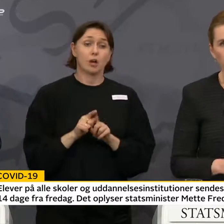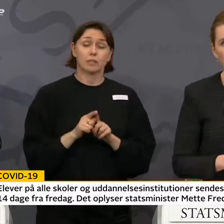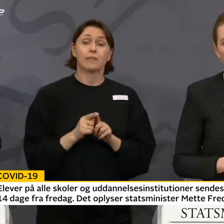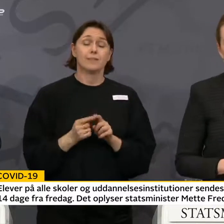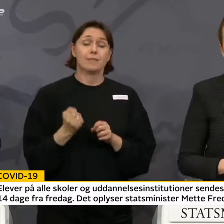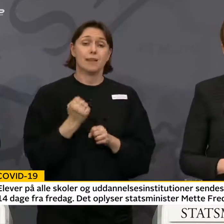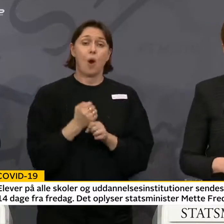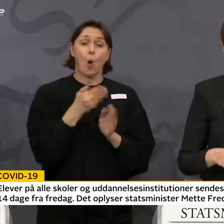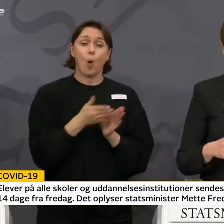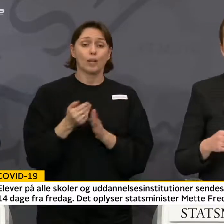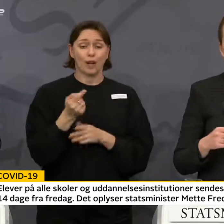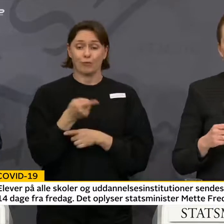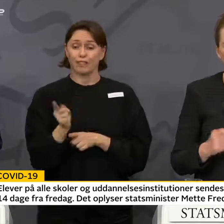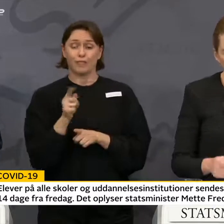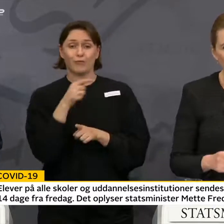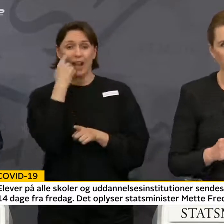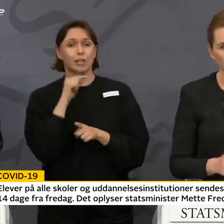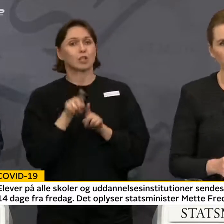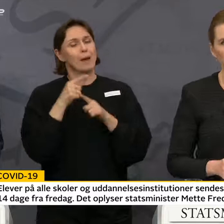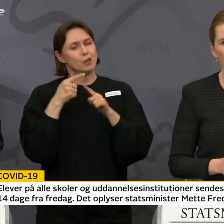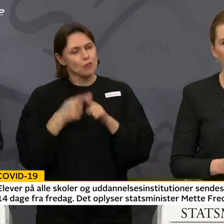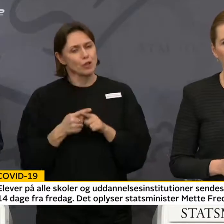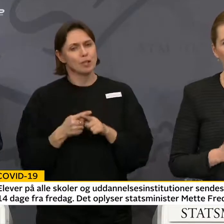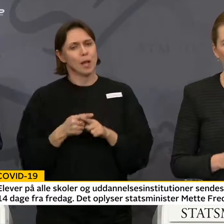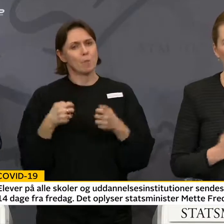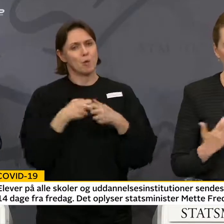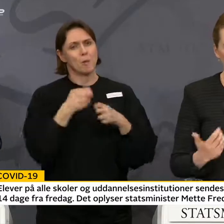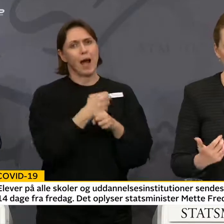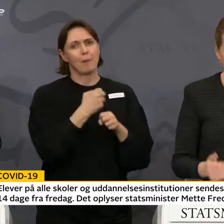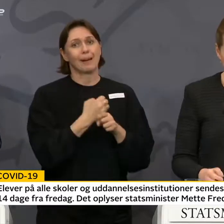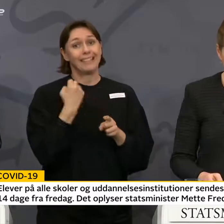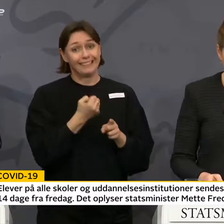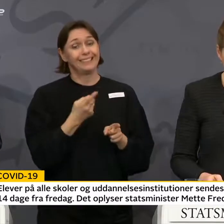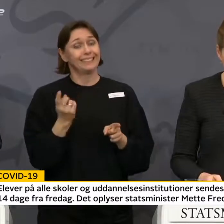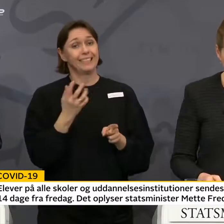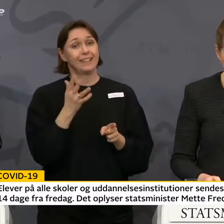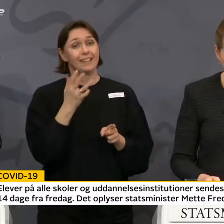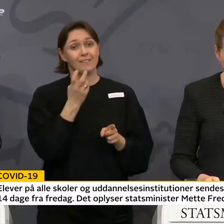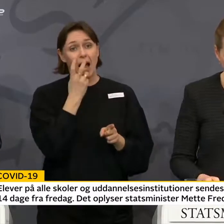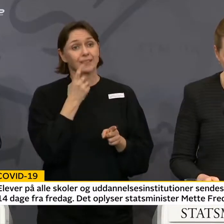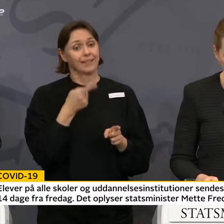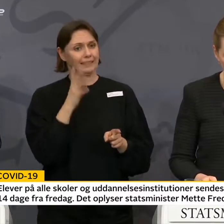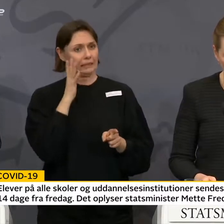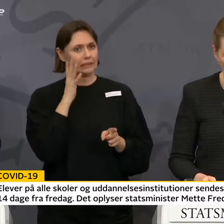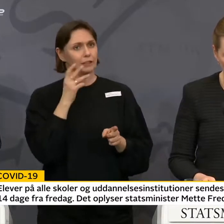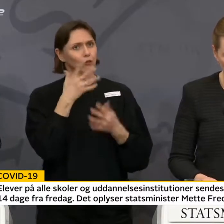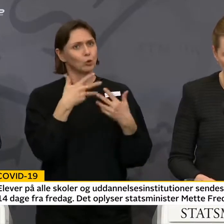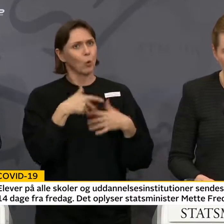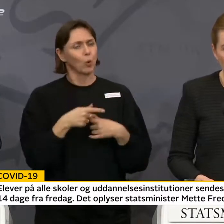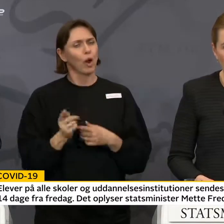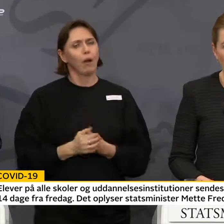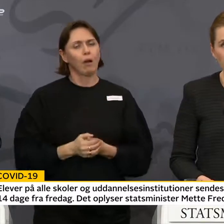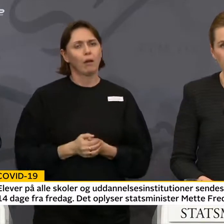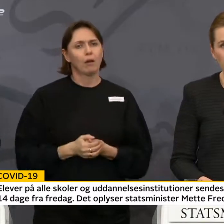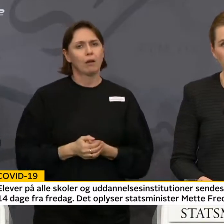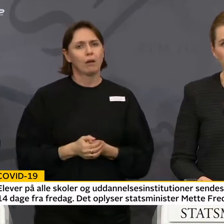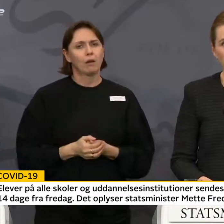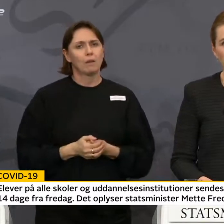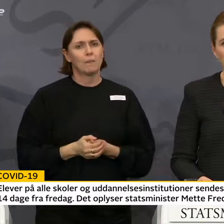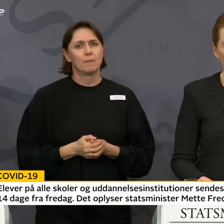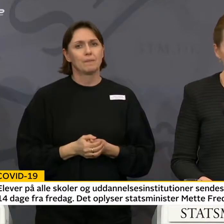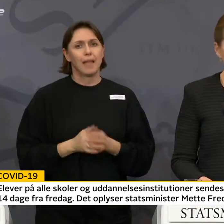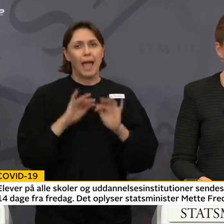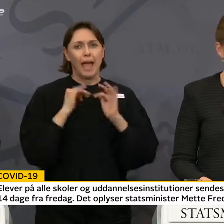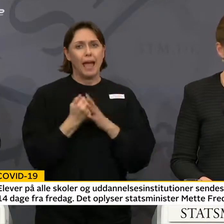for de forældre, som jeg sagde før, der bliver nødt til at møde ind på arbejde, fordi man varetager en af de kritiske funktioner. Alt det her,